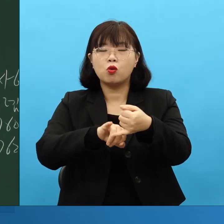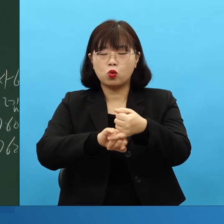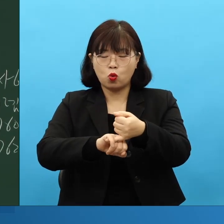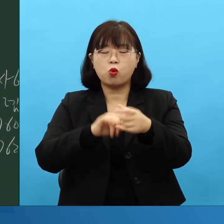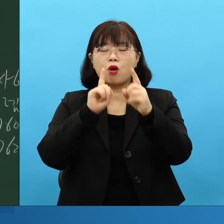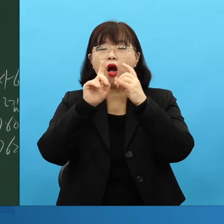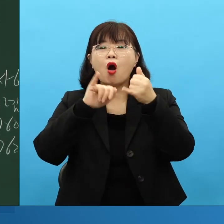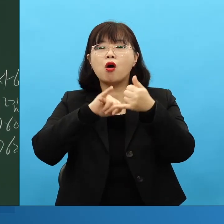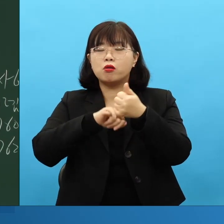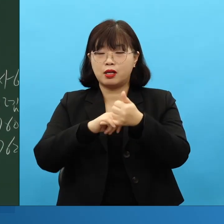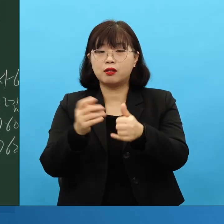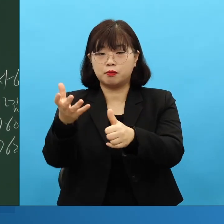여러분 그 힘을 얻어야 돼요.